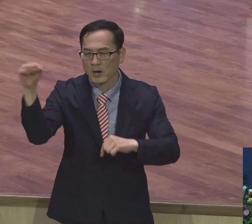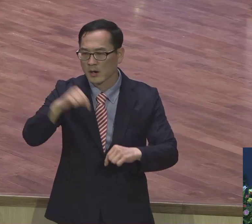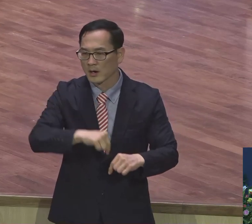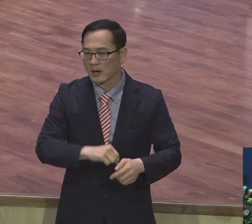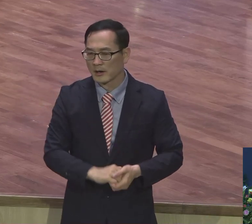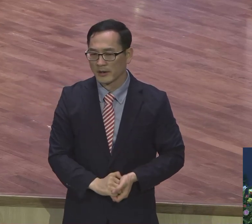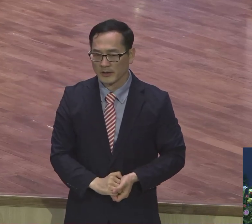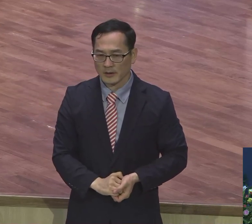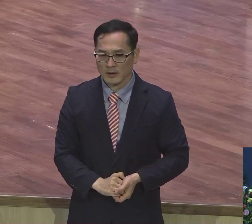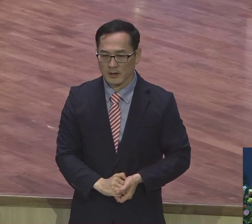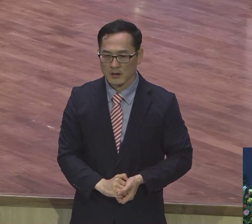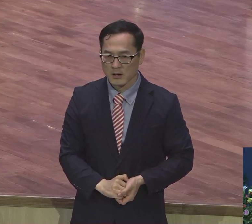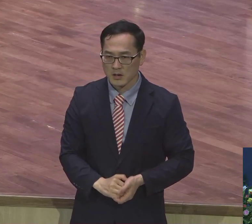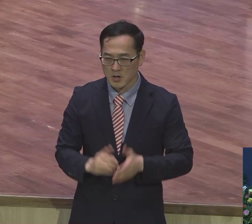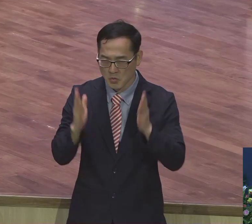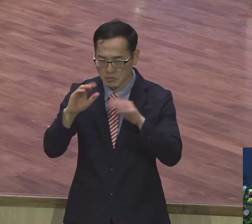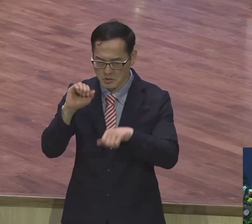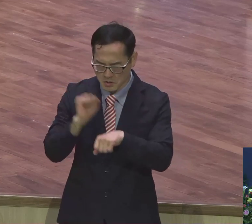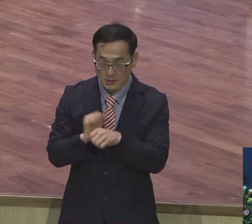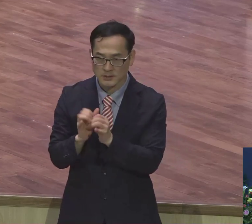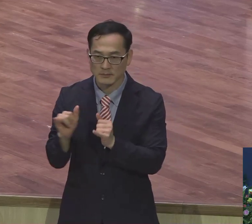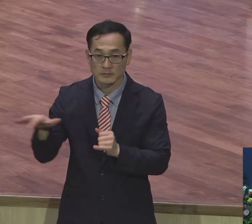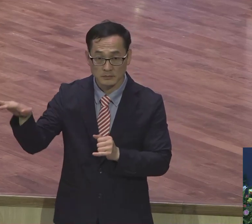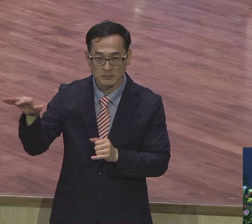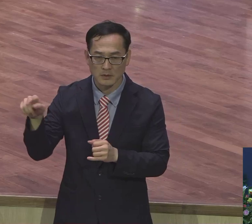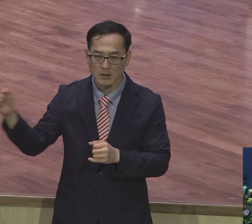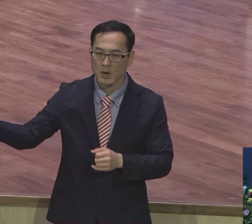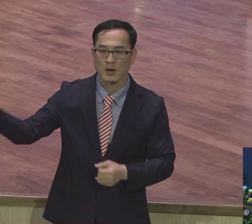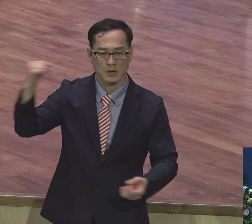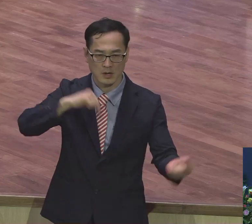공부 열심히 잘하는 랩리네트들이 왔어요.